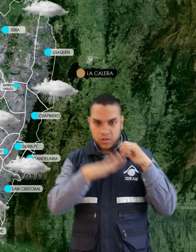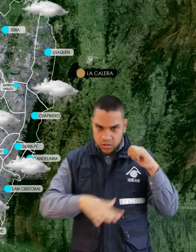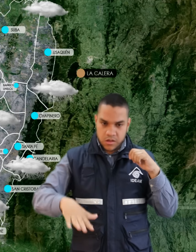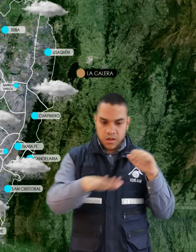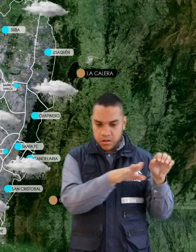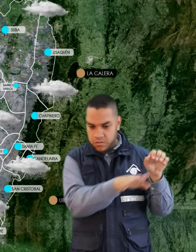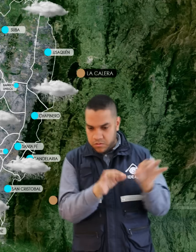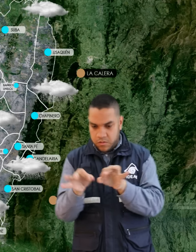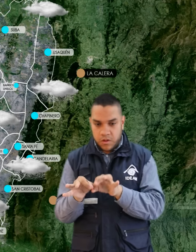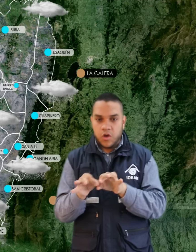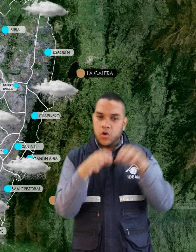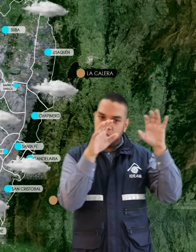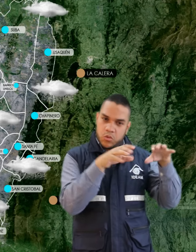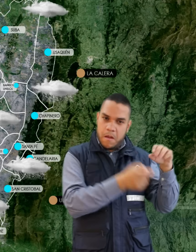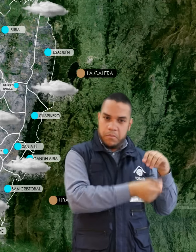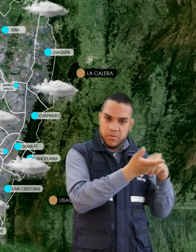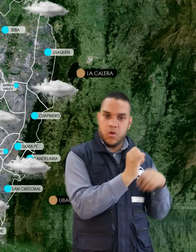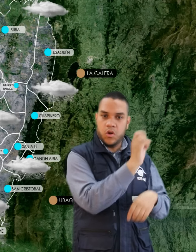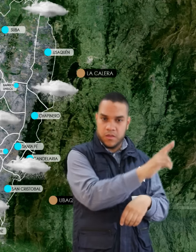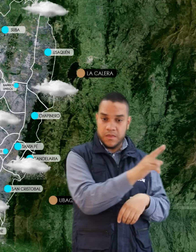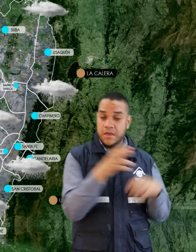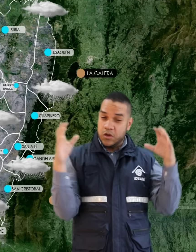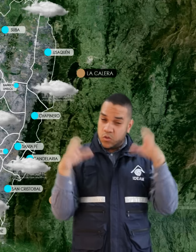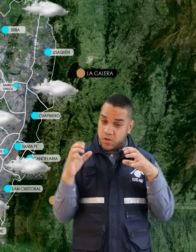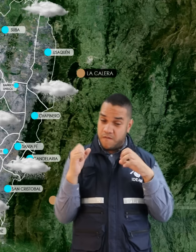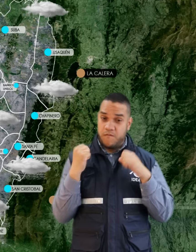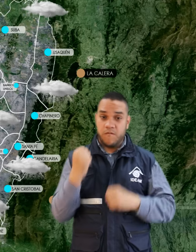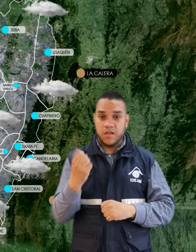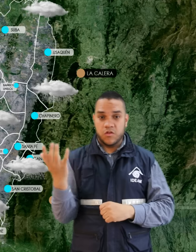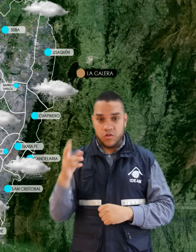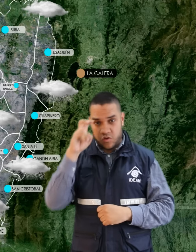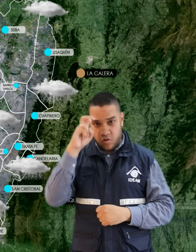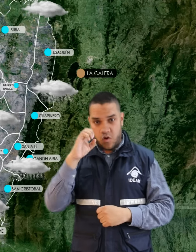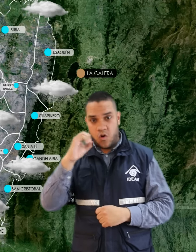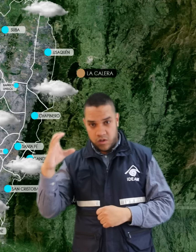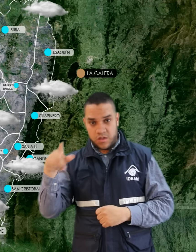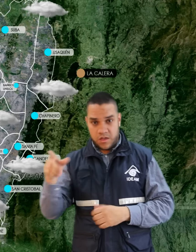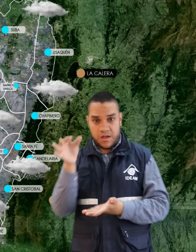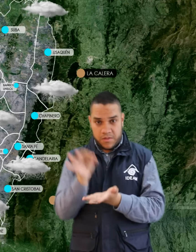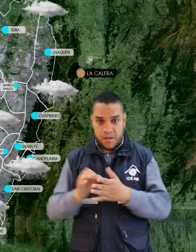lluvias ligeras hacia el oriente y de mayor intensidad hacia el noroccidente de la capital en las horas de la madrugada.